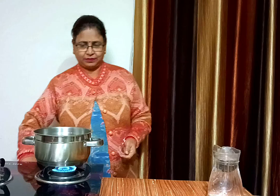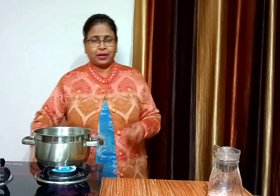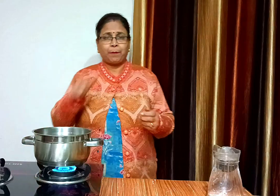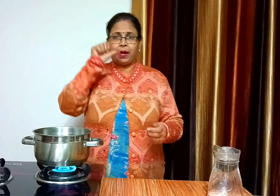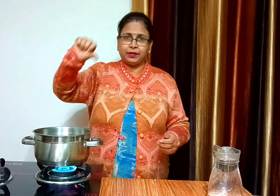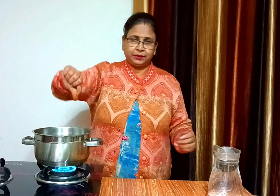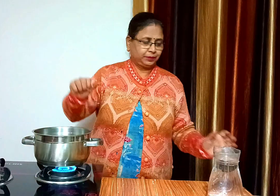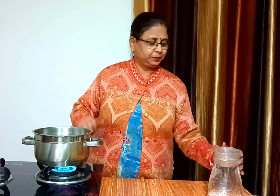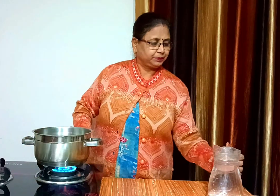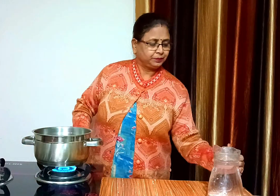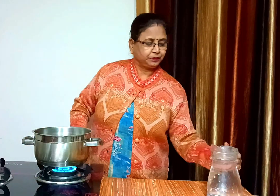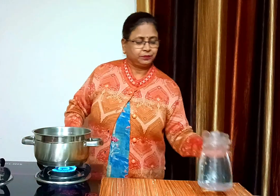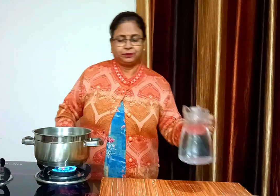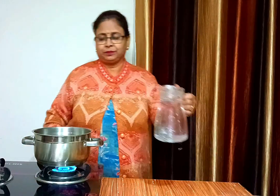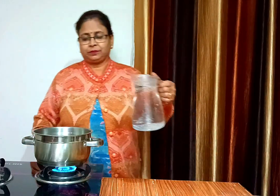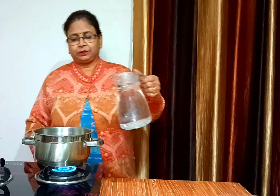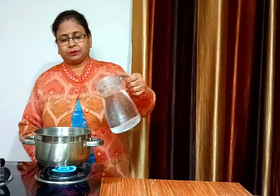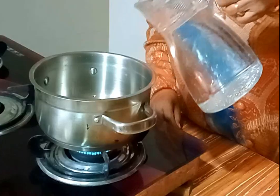और इसमें करीब दो कब पानी डालेंगे